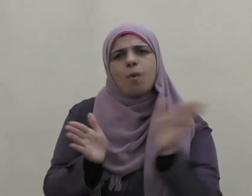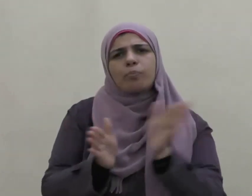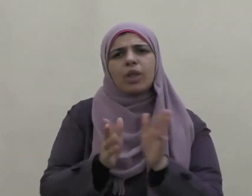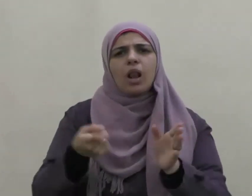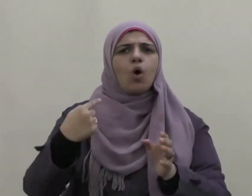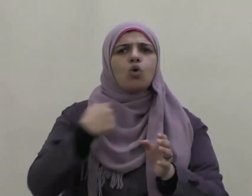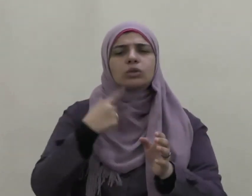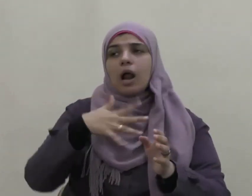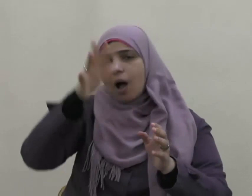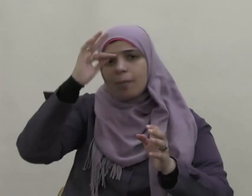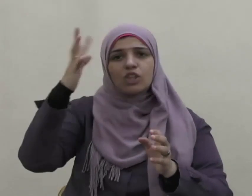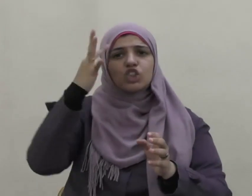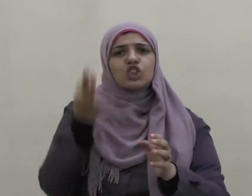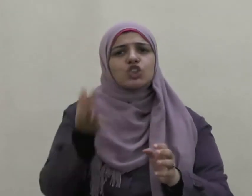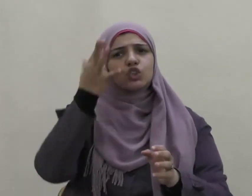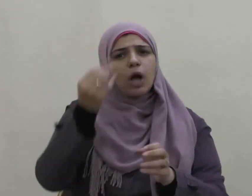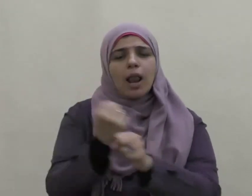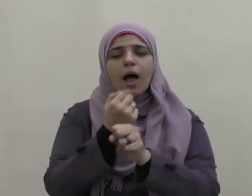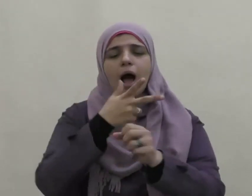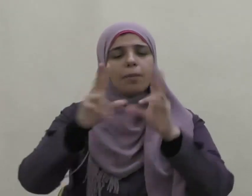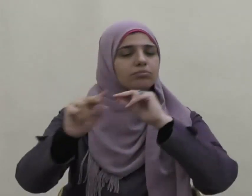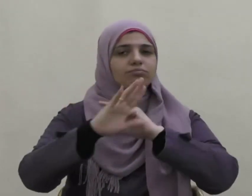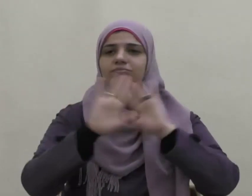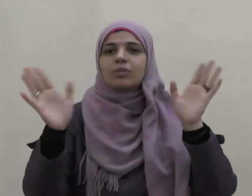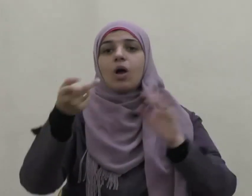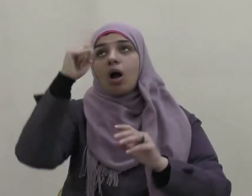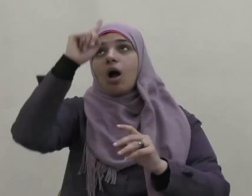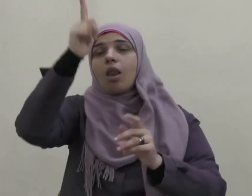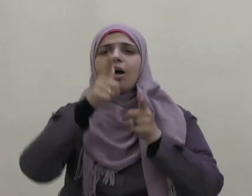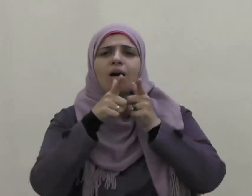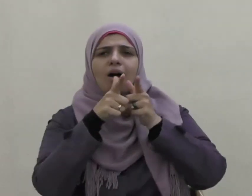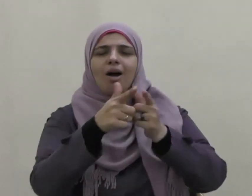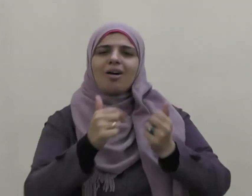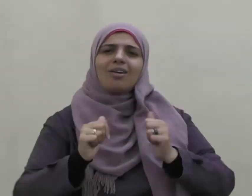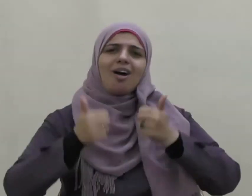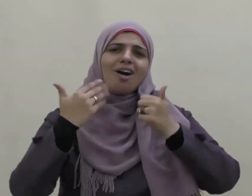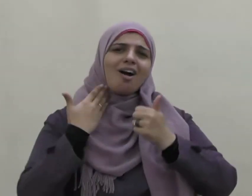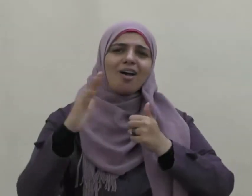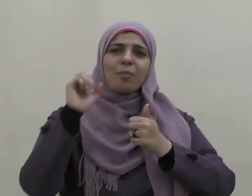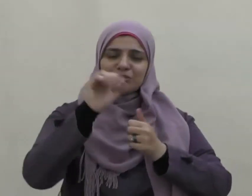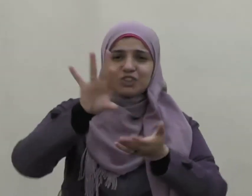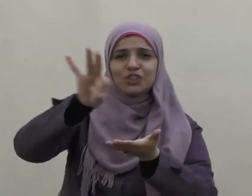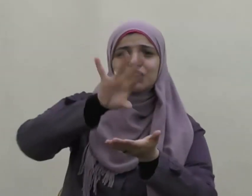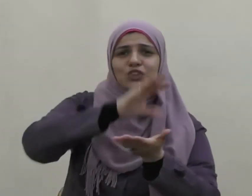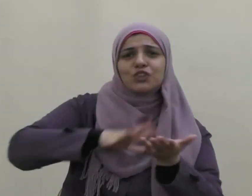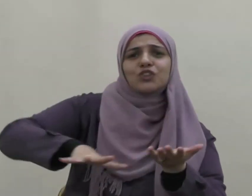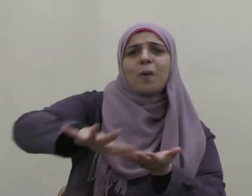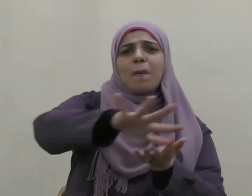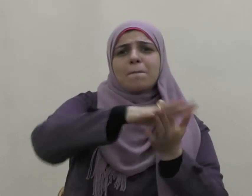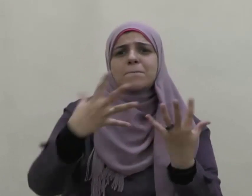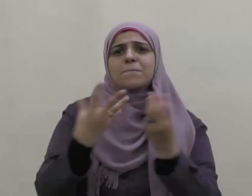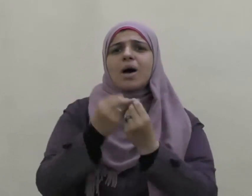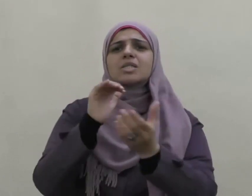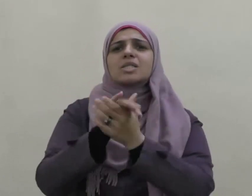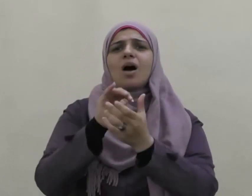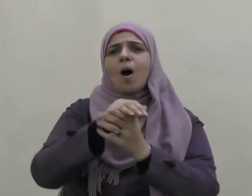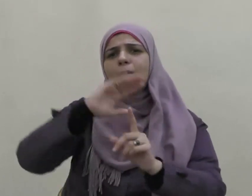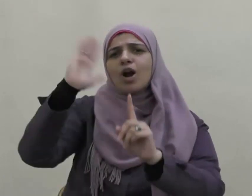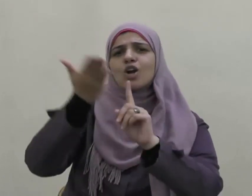الجاهلين ولقد امتدحهم الله عز وجل وجمعهم مع صحابة رسوله صلى الله عليه